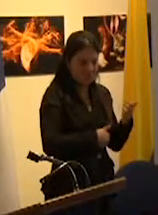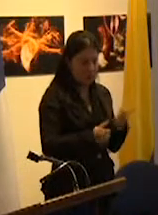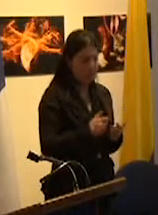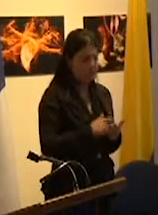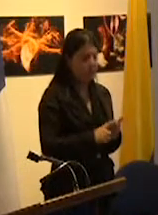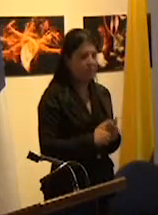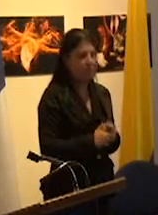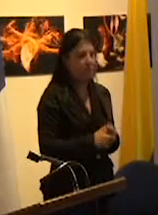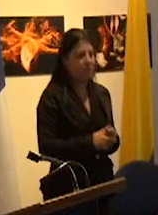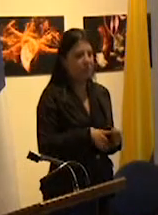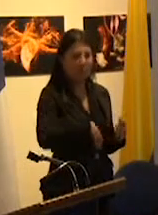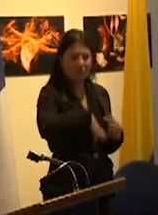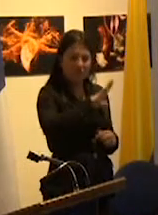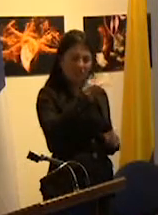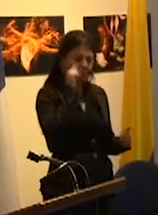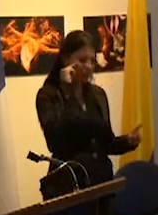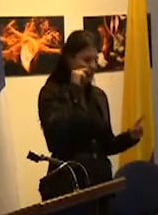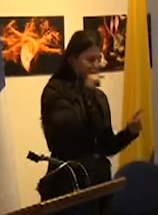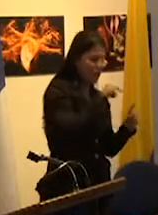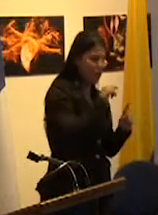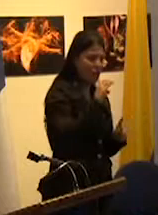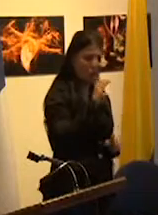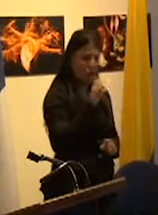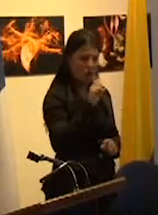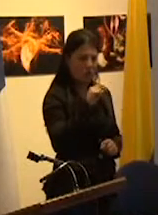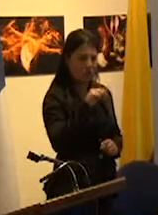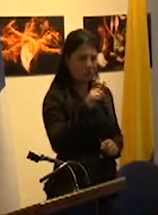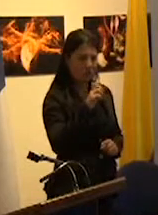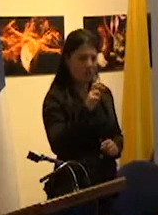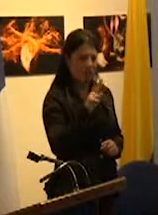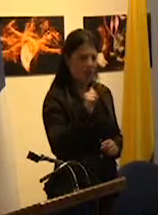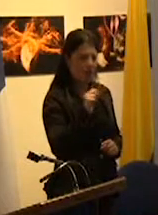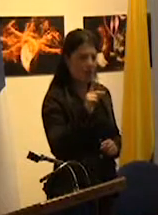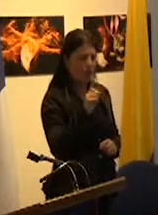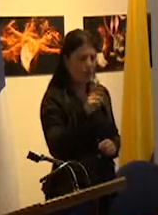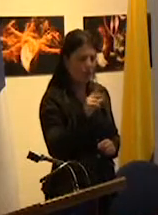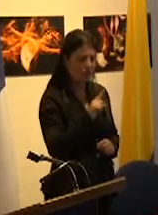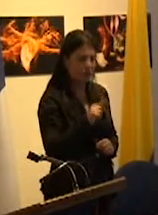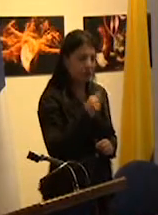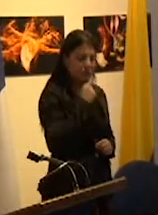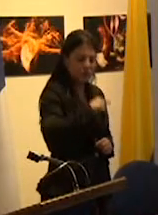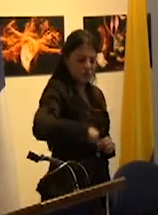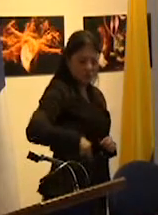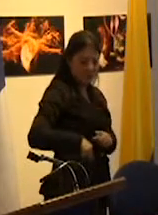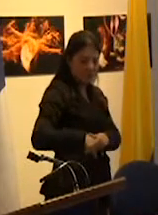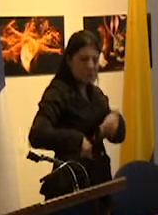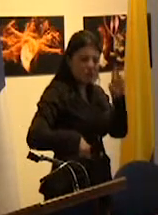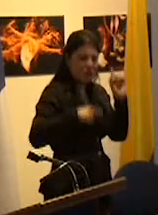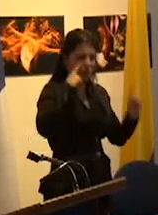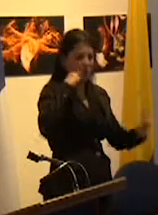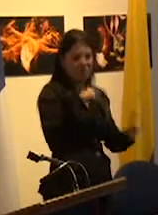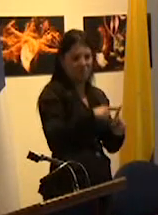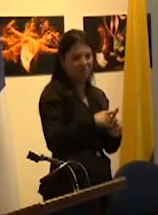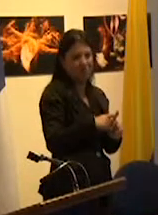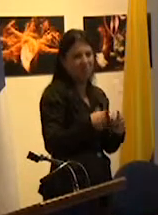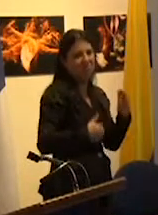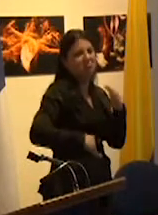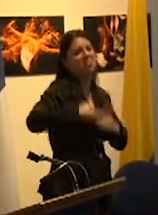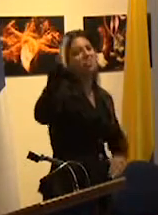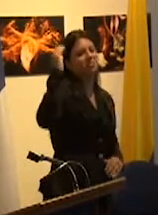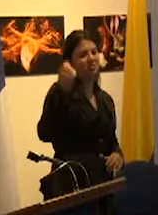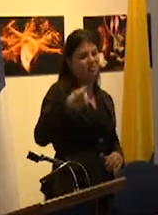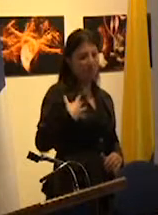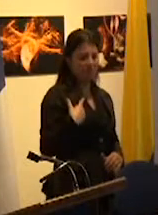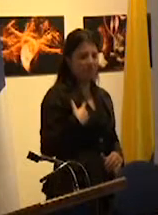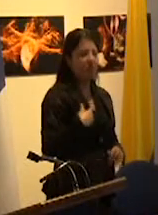que las tendencias más conservadoras pujan por depositar en la escuela un objetivo que la excede o sea la